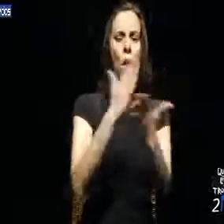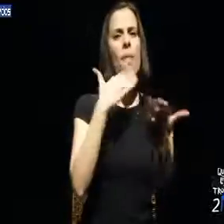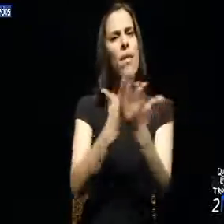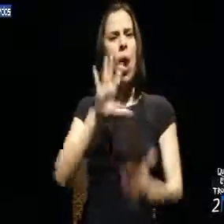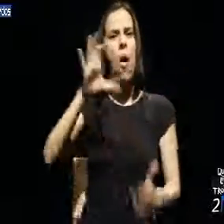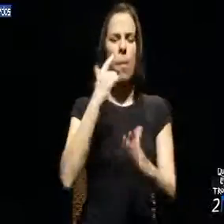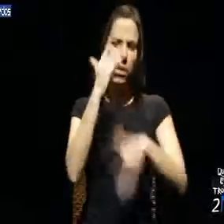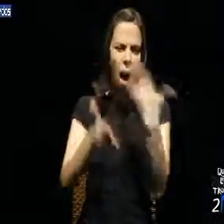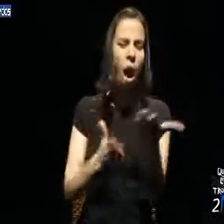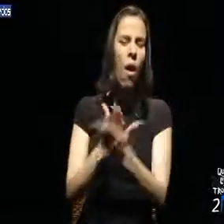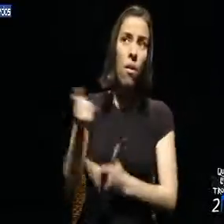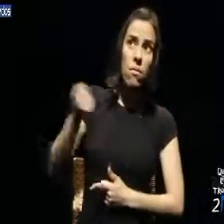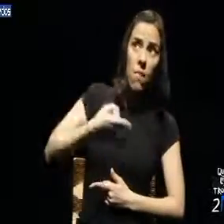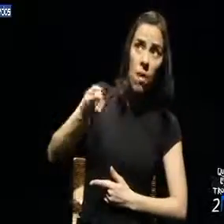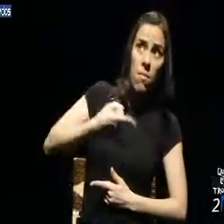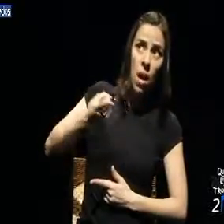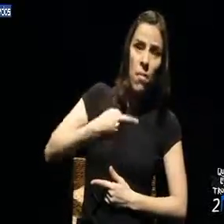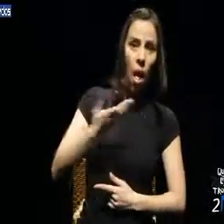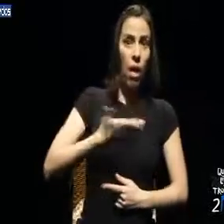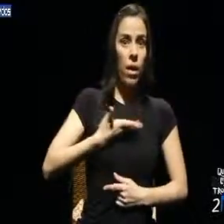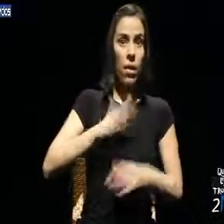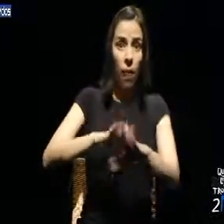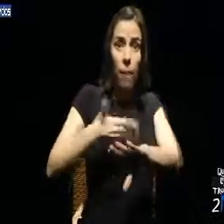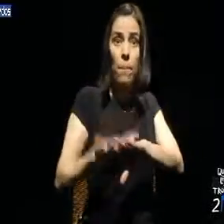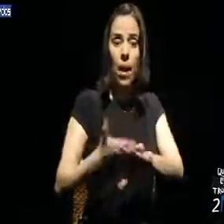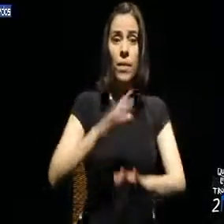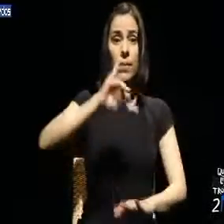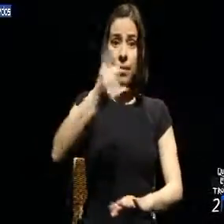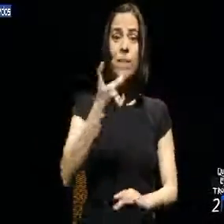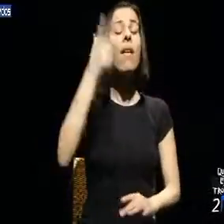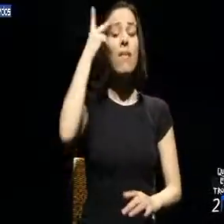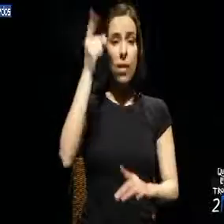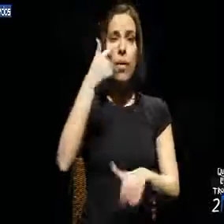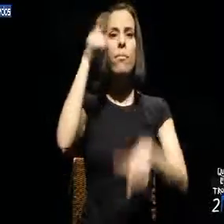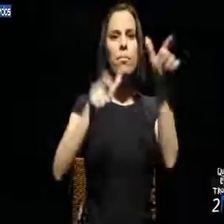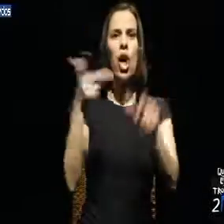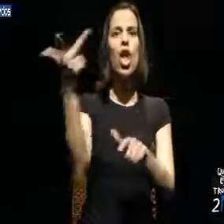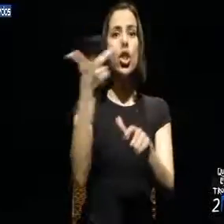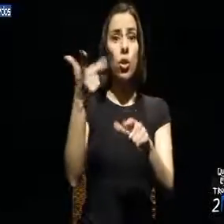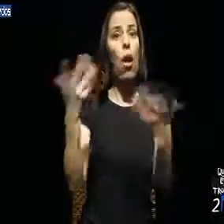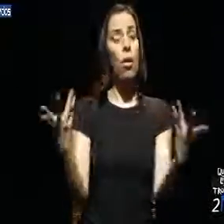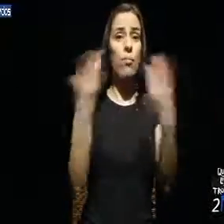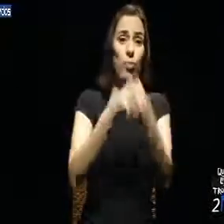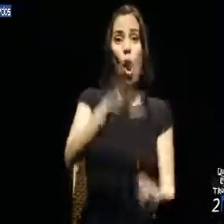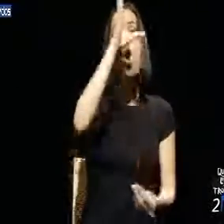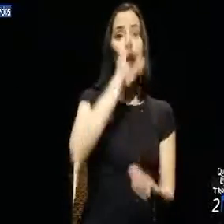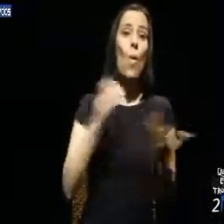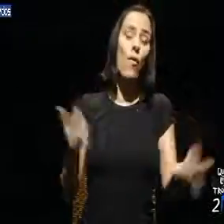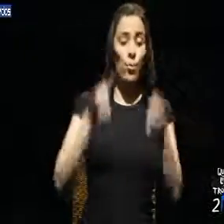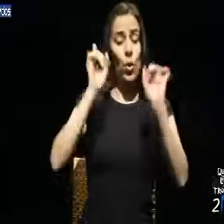país continuamente dependente e endividado. A 25 de Fevereiro, os dirigentes da Troika, em Colu e com o Governo, iniciarão um